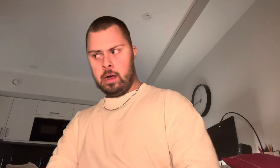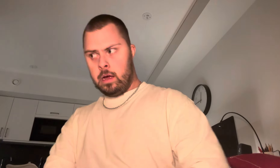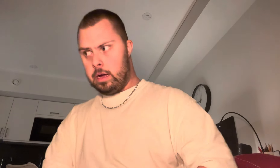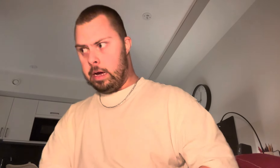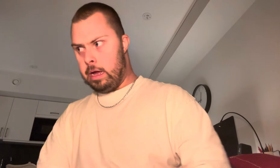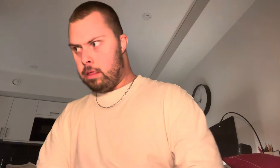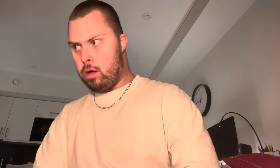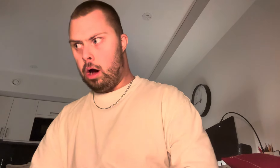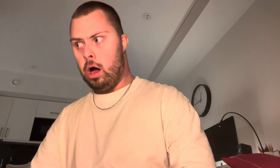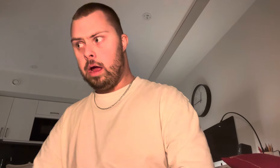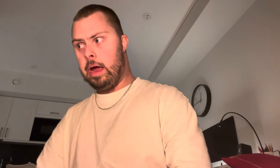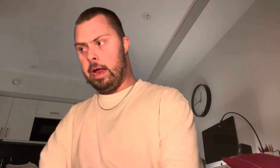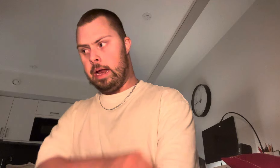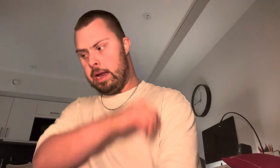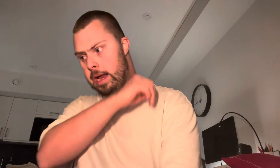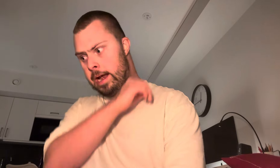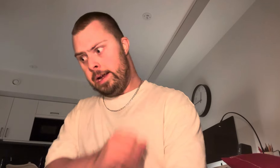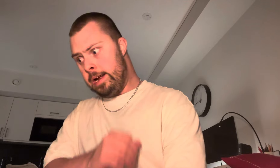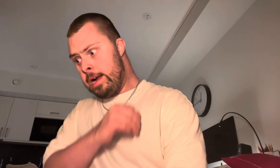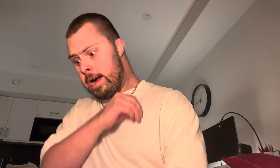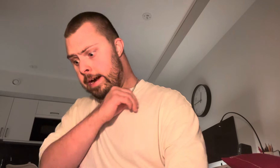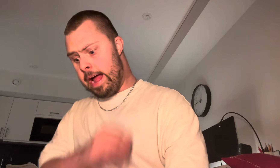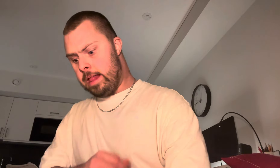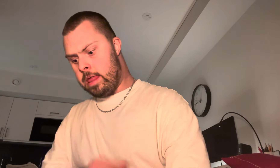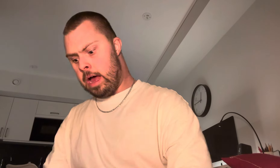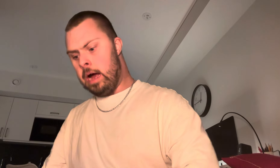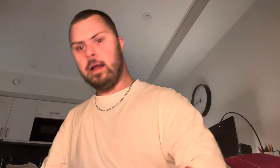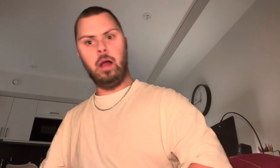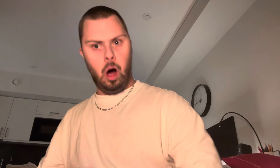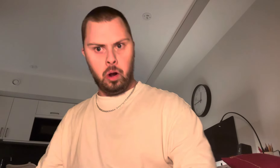rensa snart.